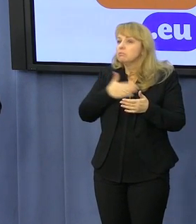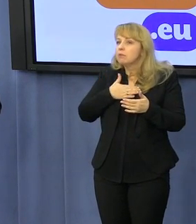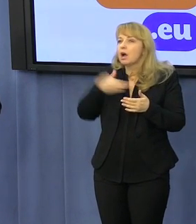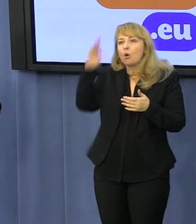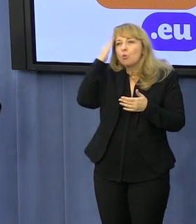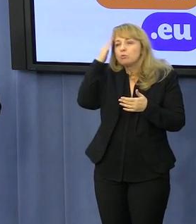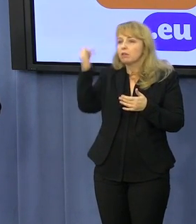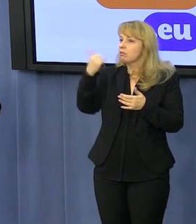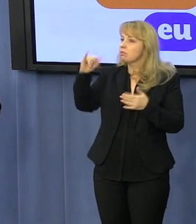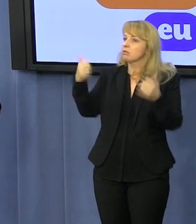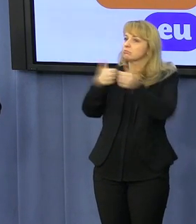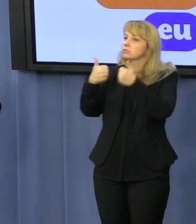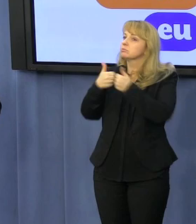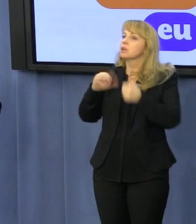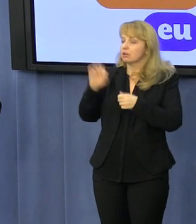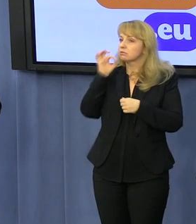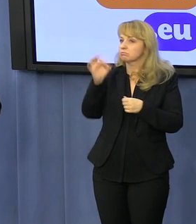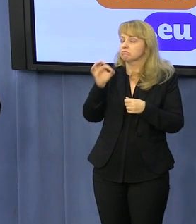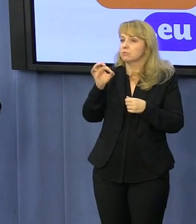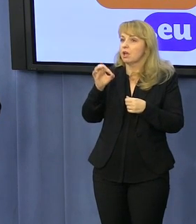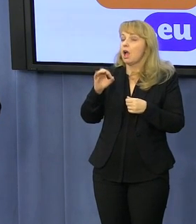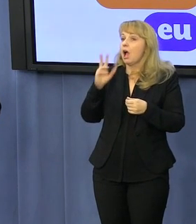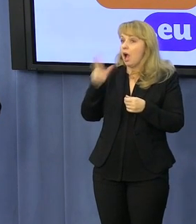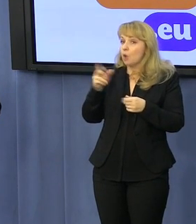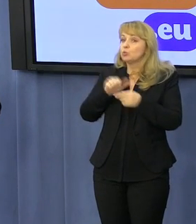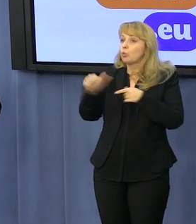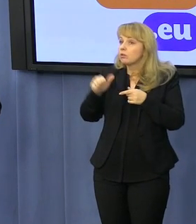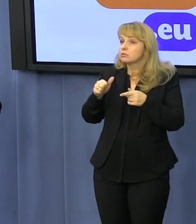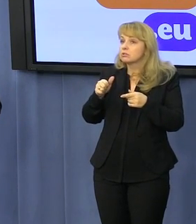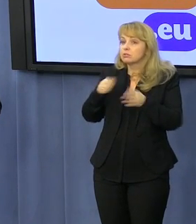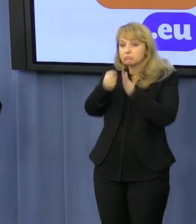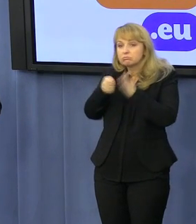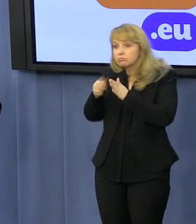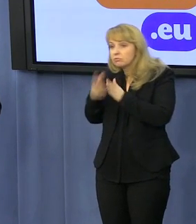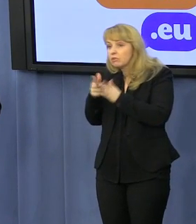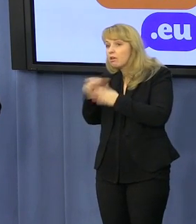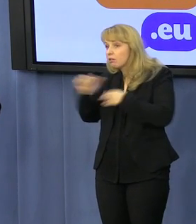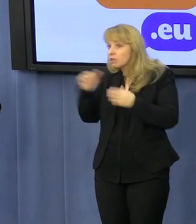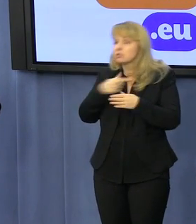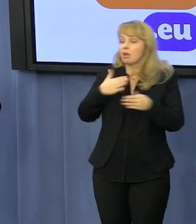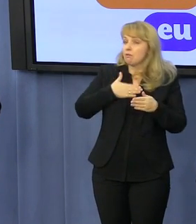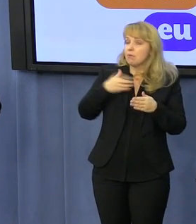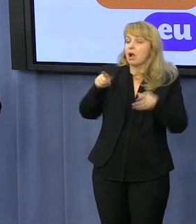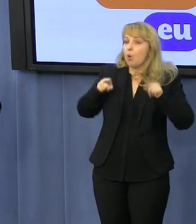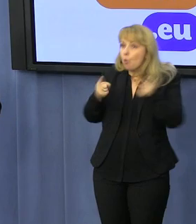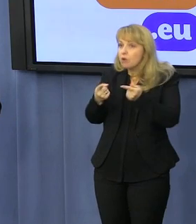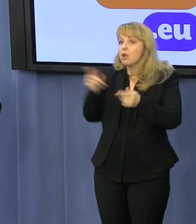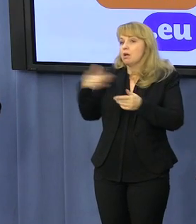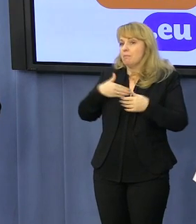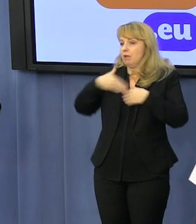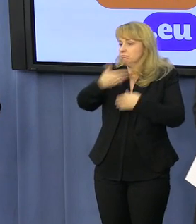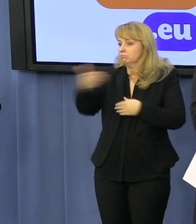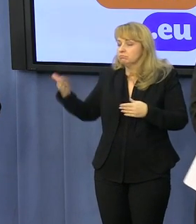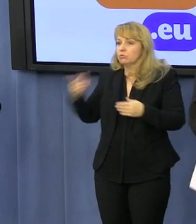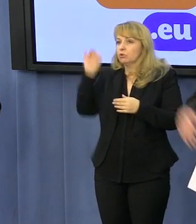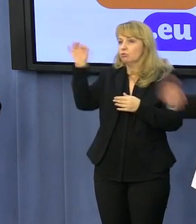umiejętności z innymi. A operatorzy mogą oferować na konkurencyjnych warunkach swoje usługi